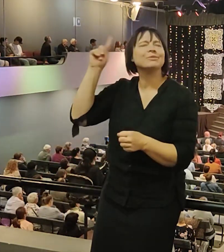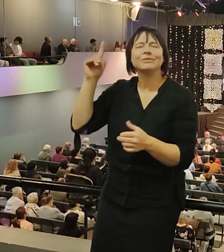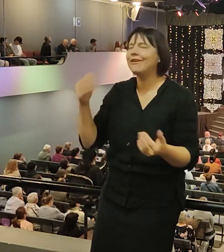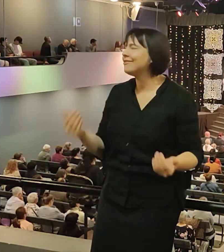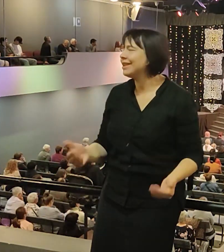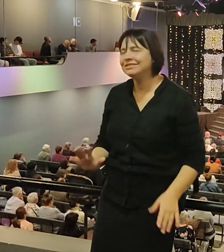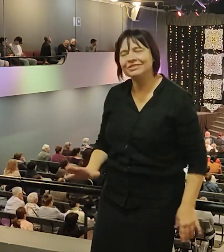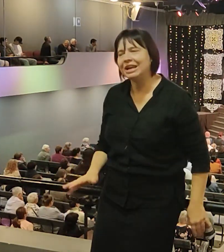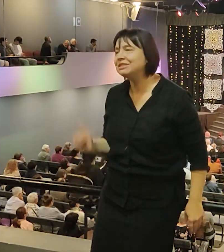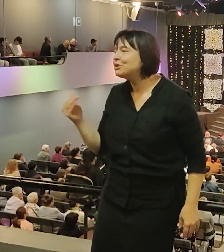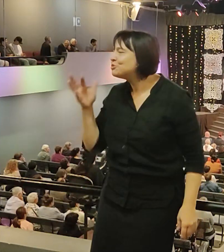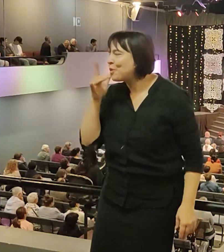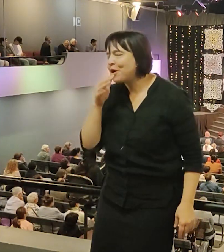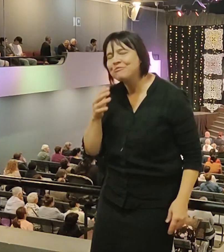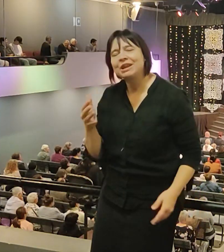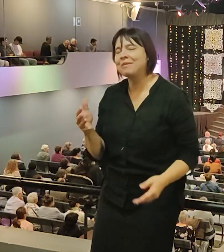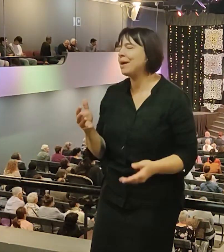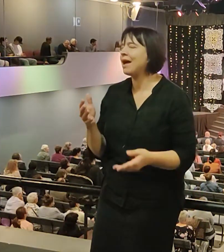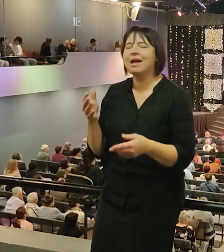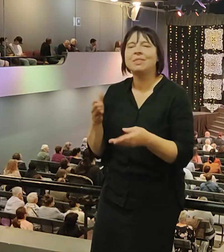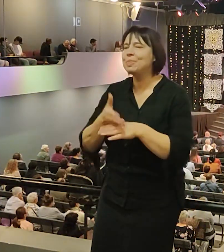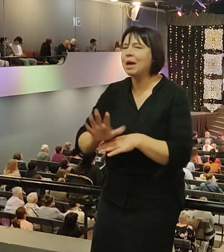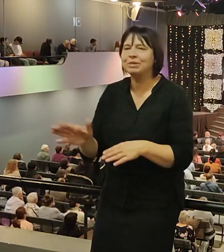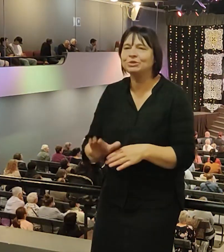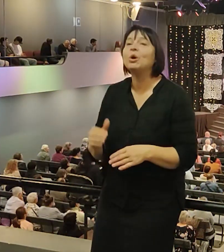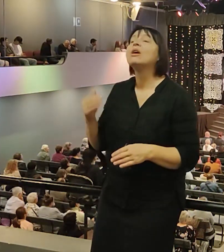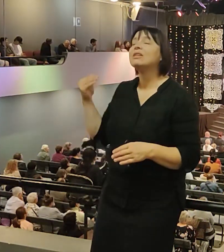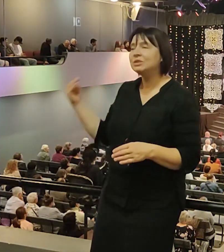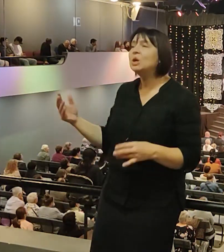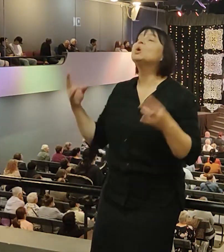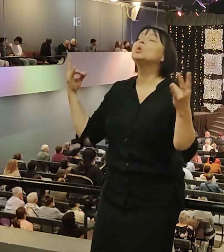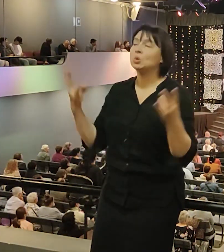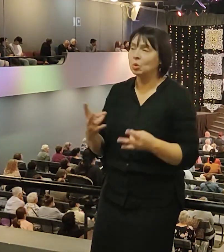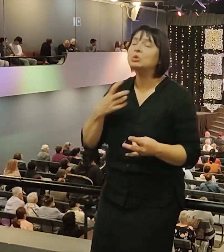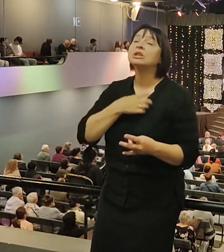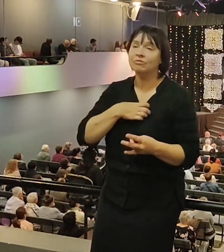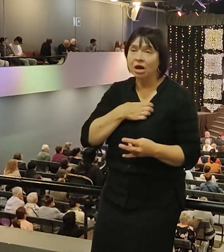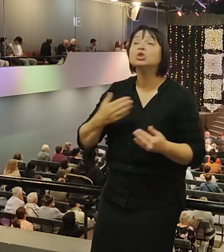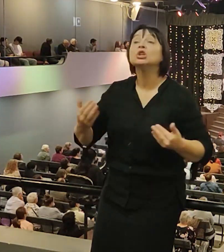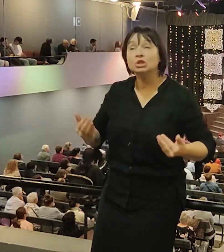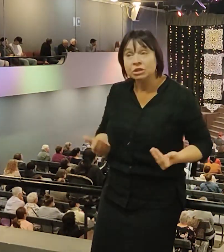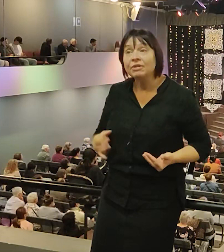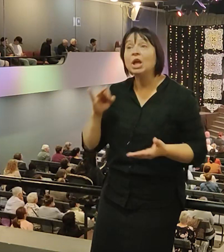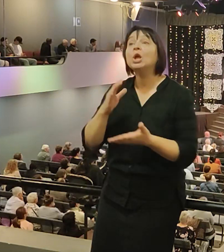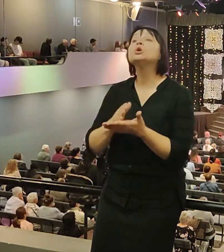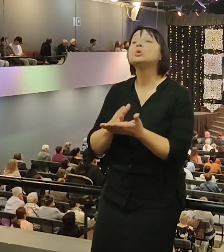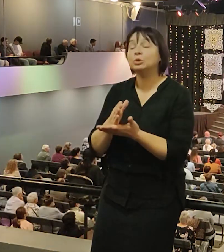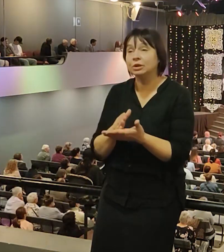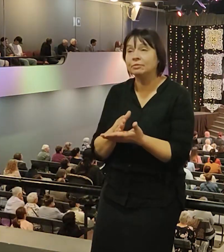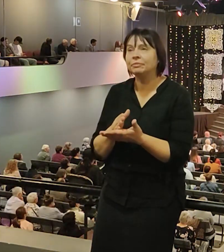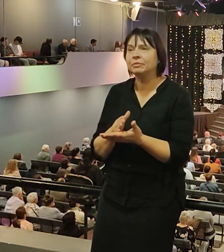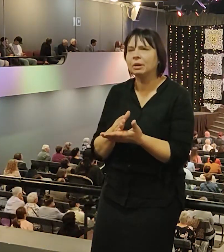время еще не пришло. Ты Богу очень нужен и важен. Живи и служи Ему. И в этот момент